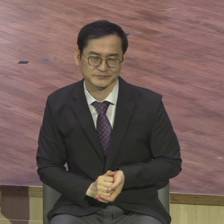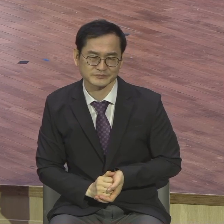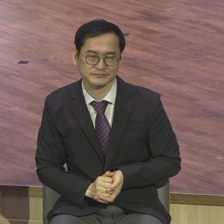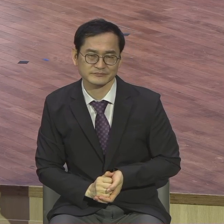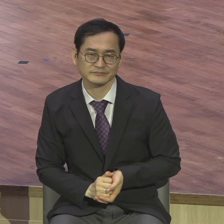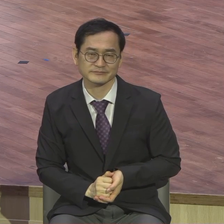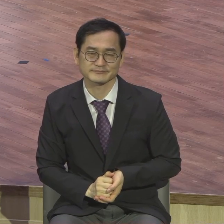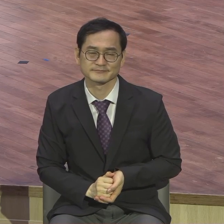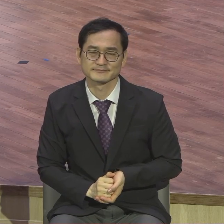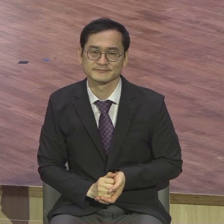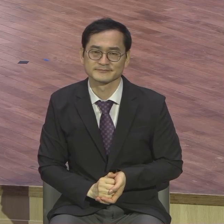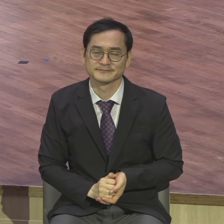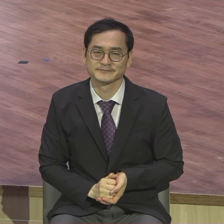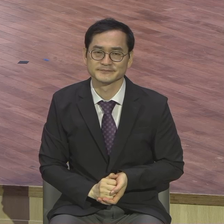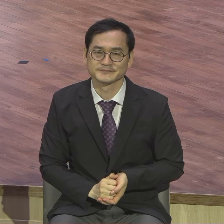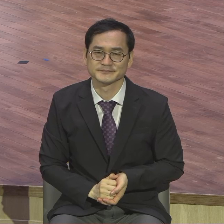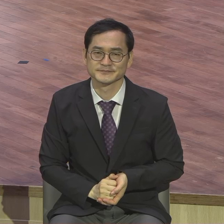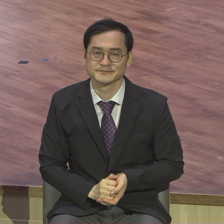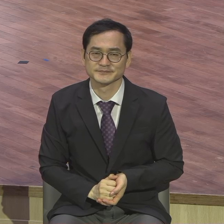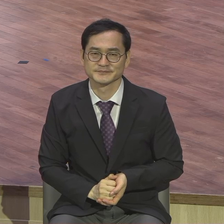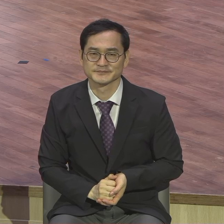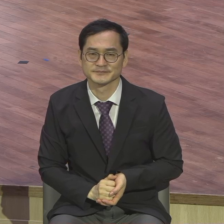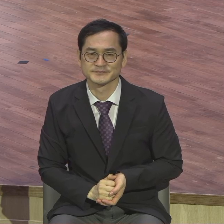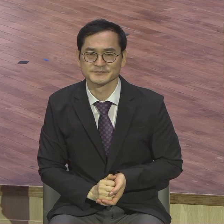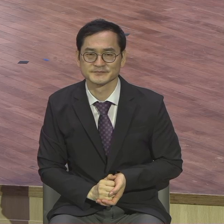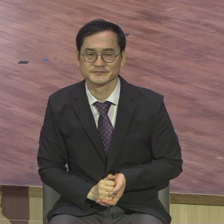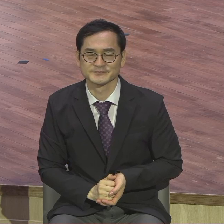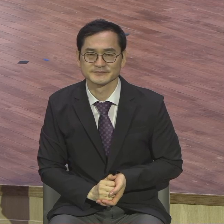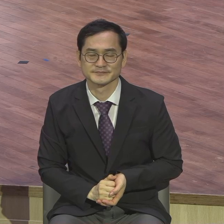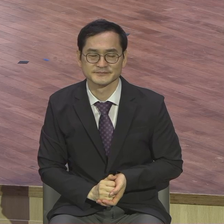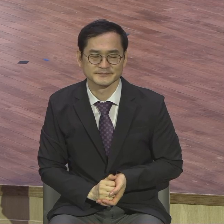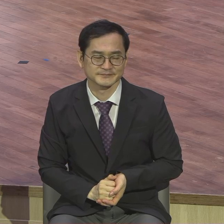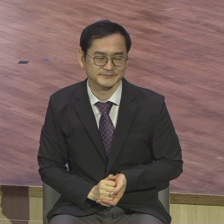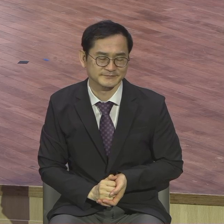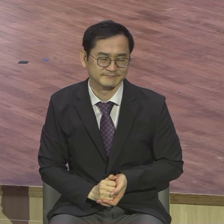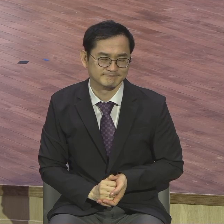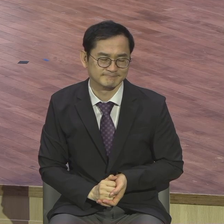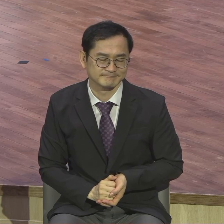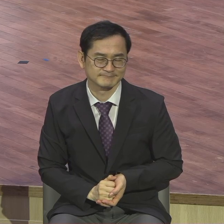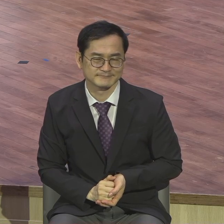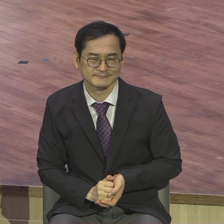그렇게 변명하고 있어봐야 통하지 않습니다 하나님 앞에서